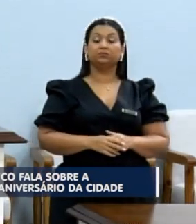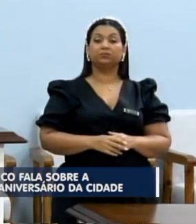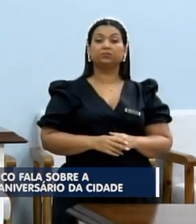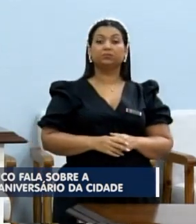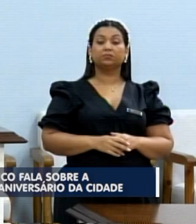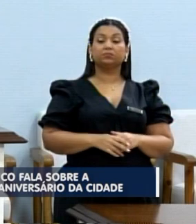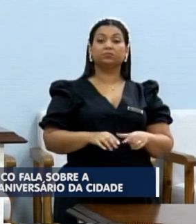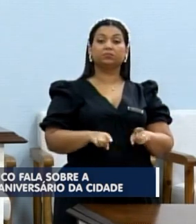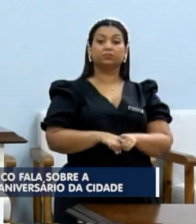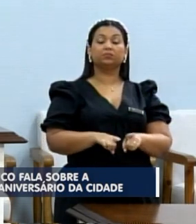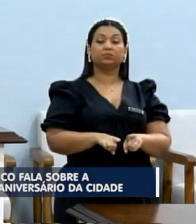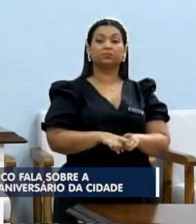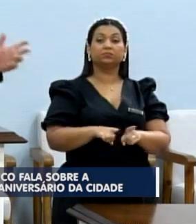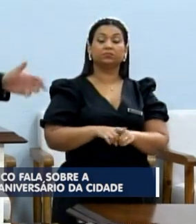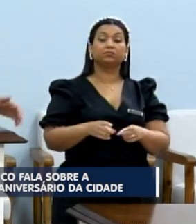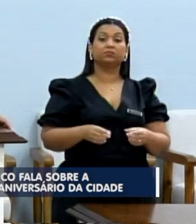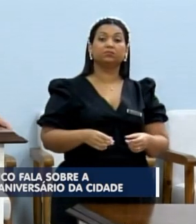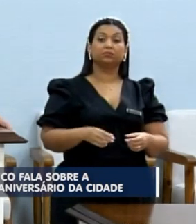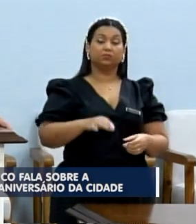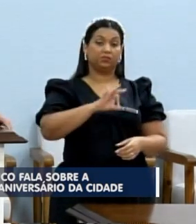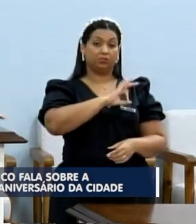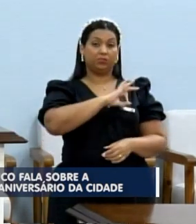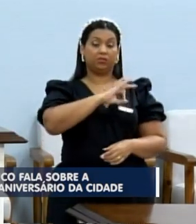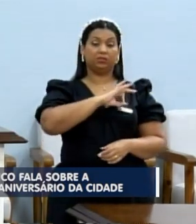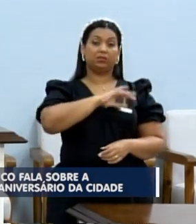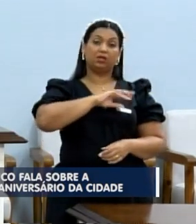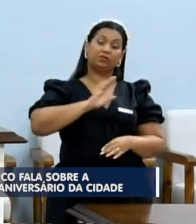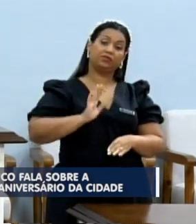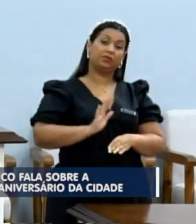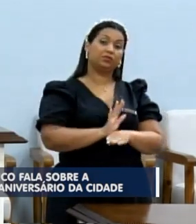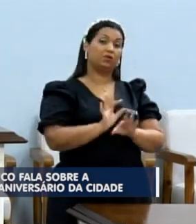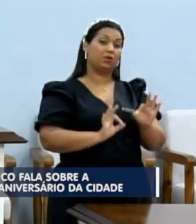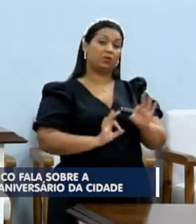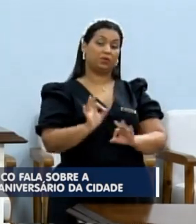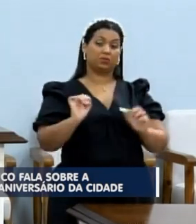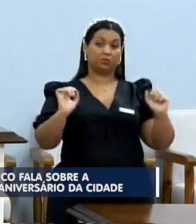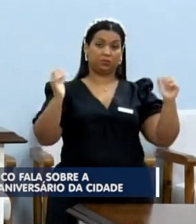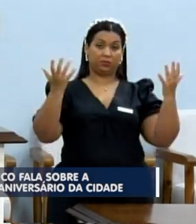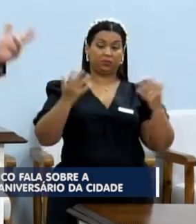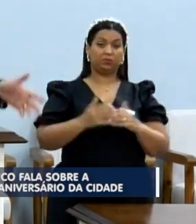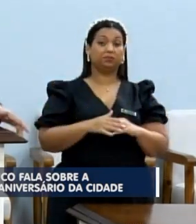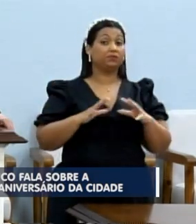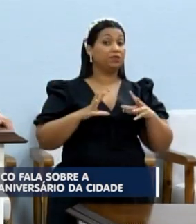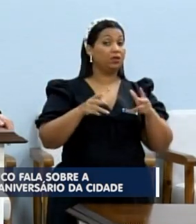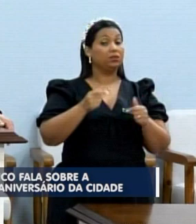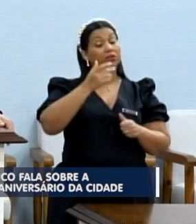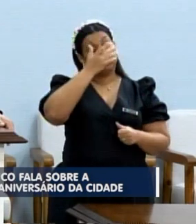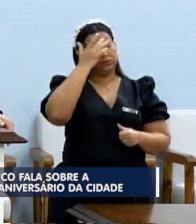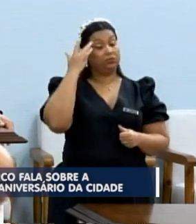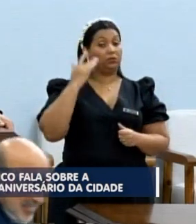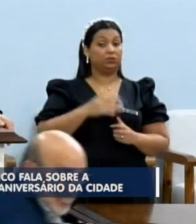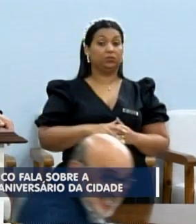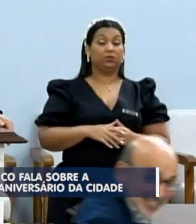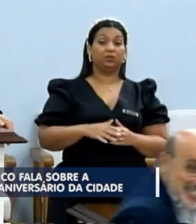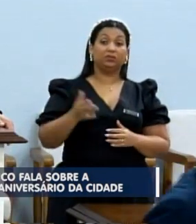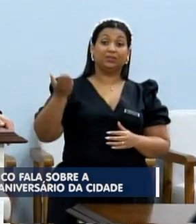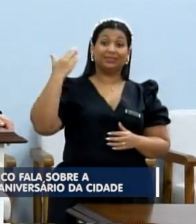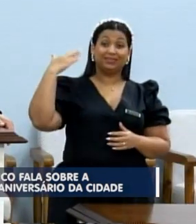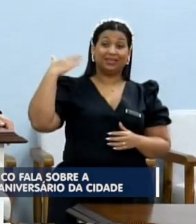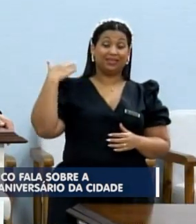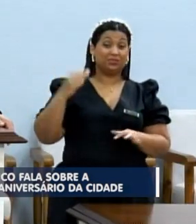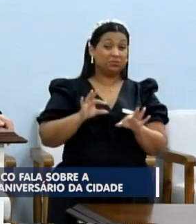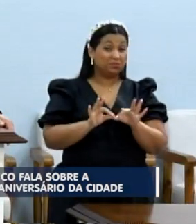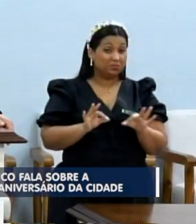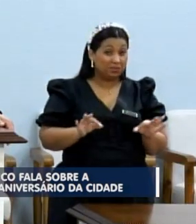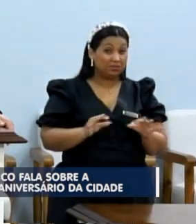que também nos cedeu uma viatura, e policiais ali para ajudar a organizar o evento. E a todos envolvidos, desde o menor ao